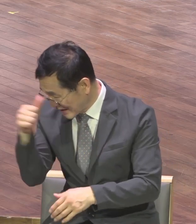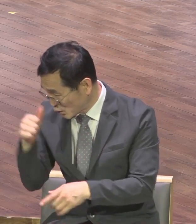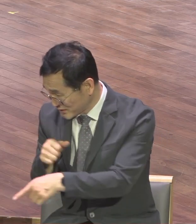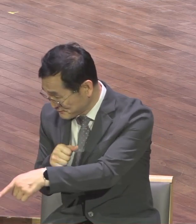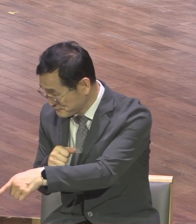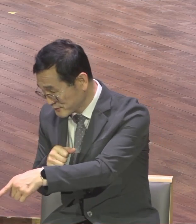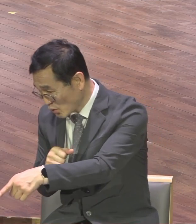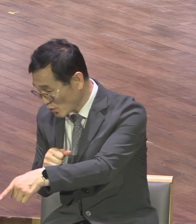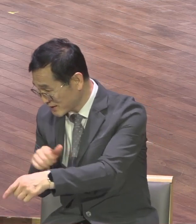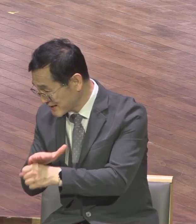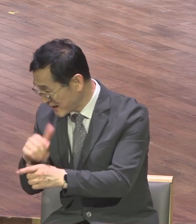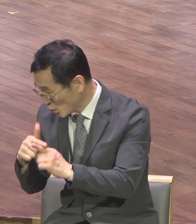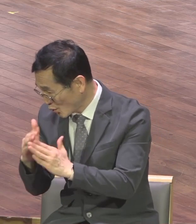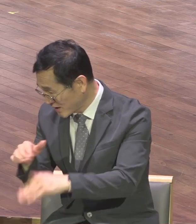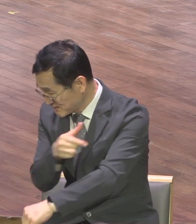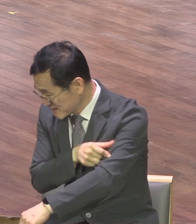신앙생활 잘하는 분들이 있어서 너무 감사해요